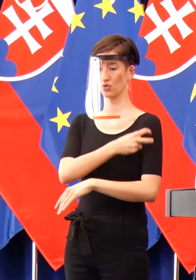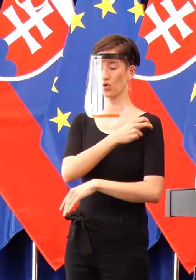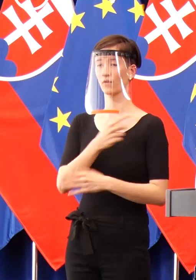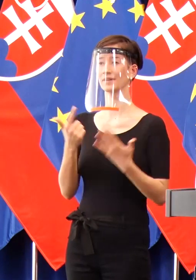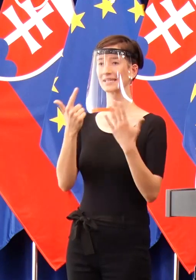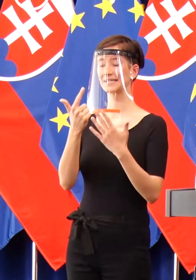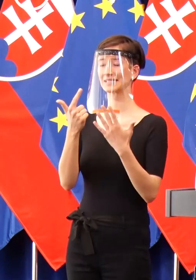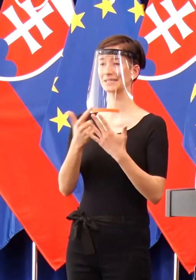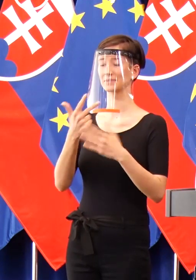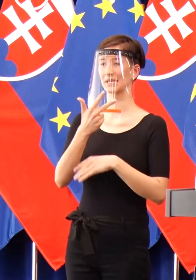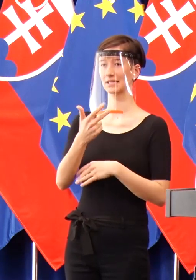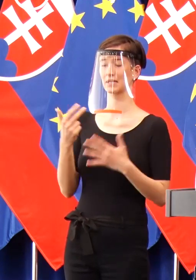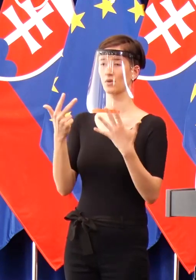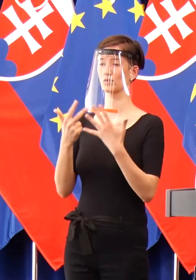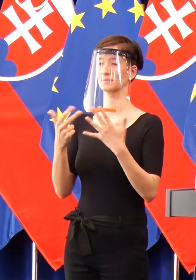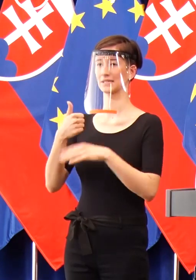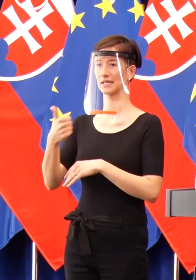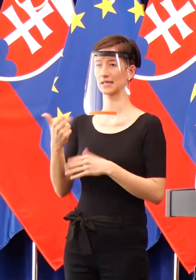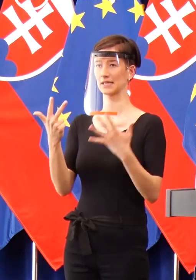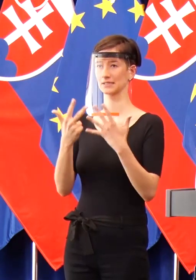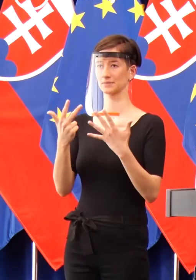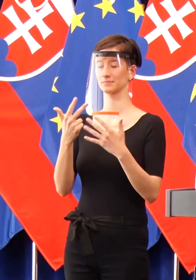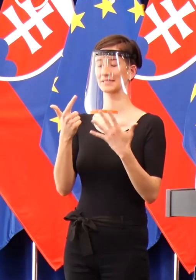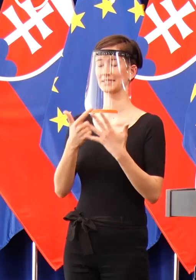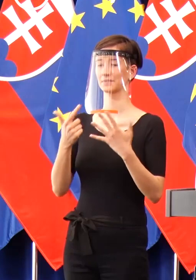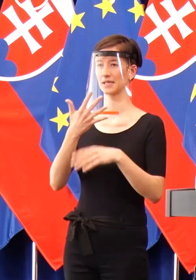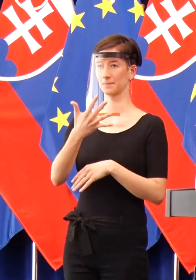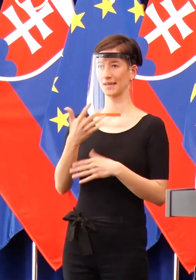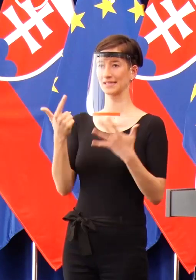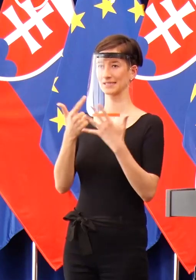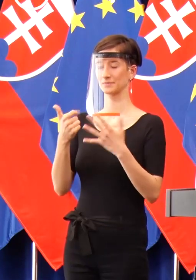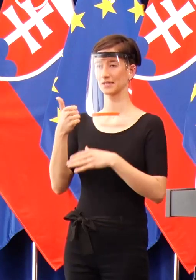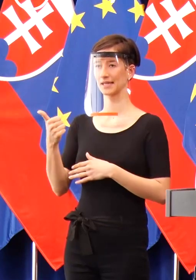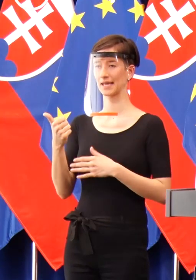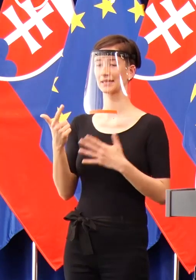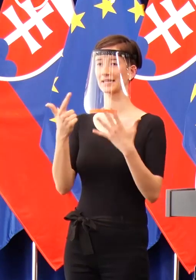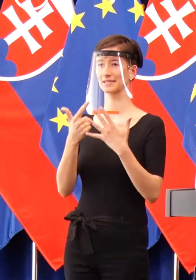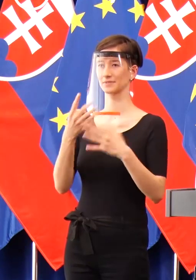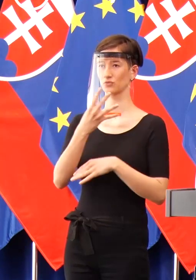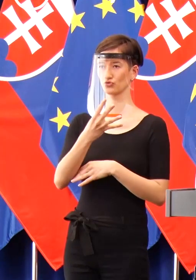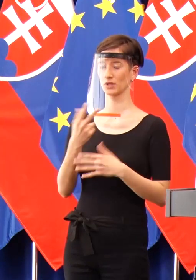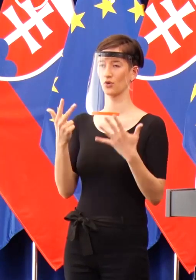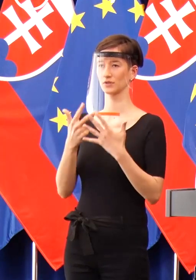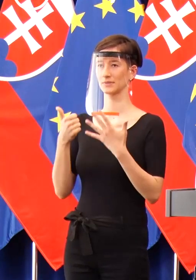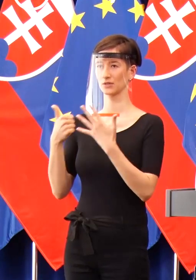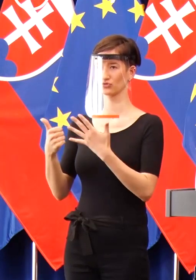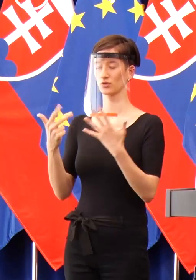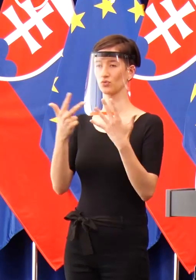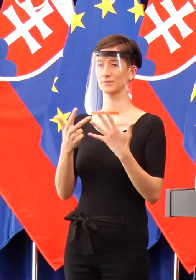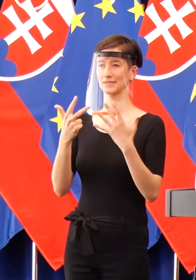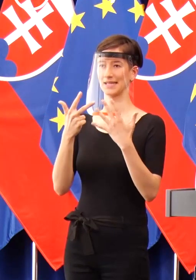81, 75, 71, 84, 76, 83.